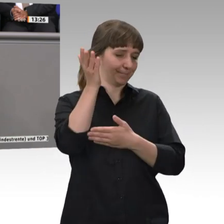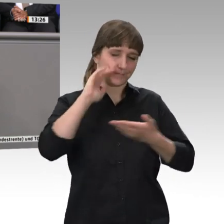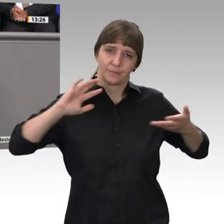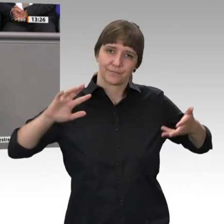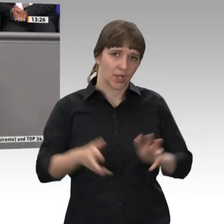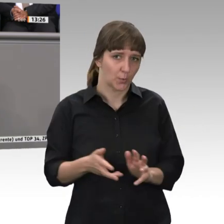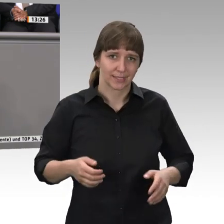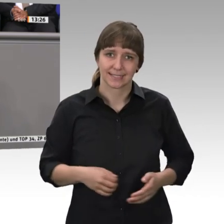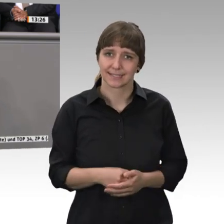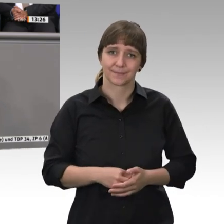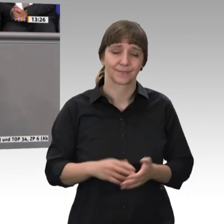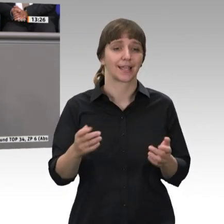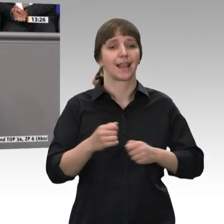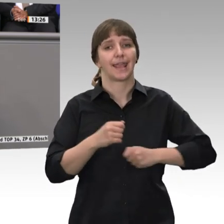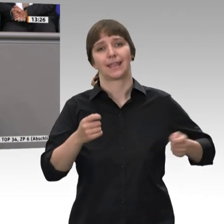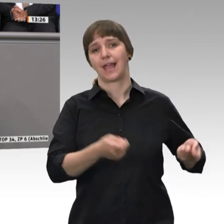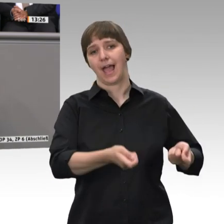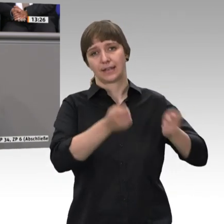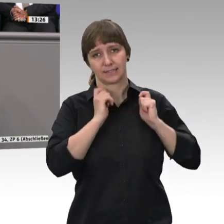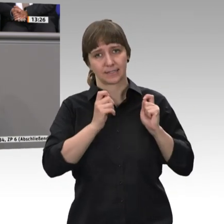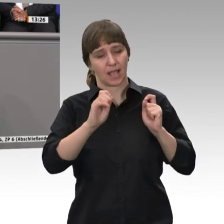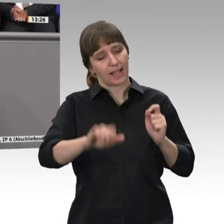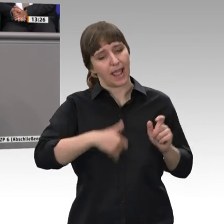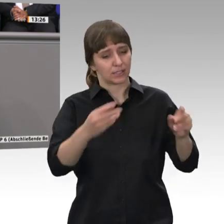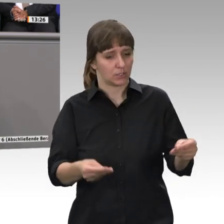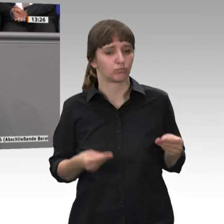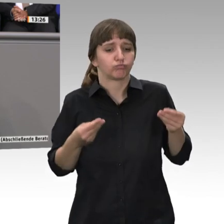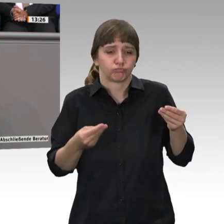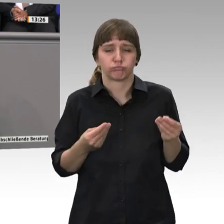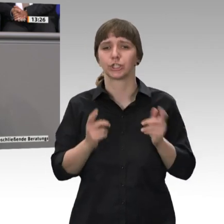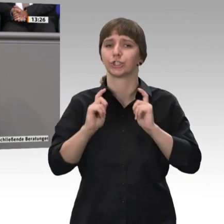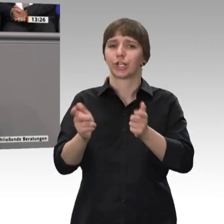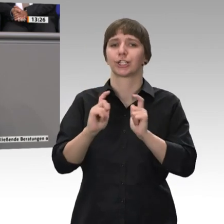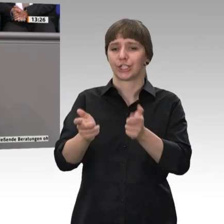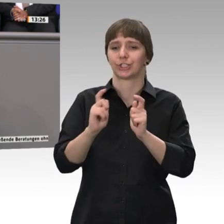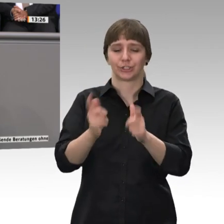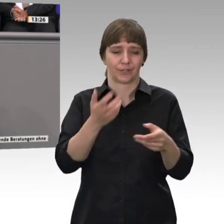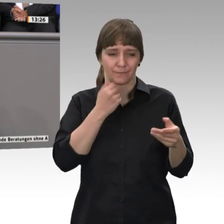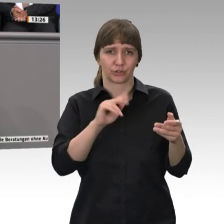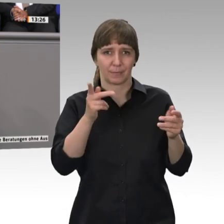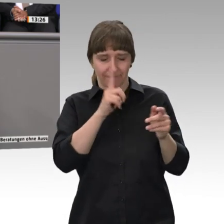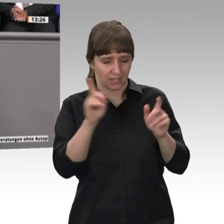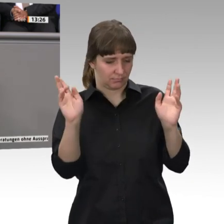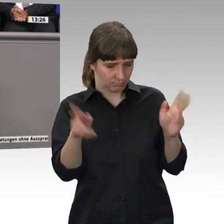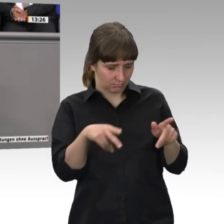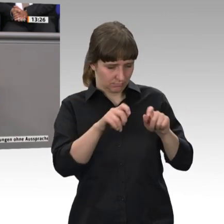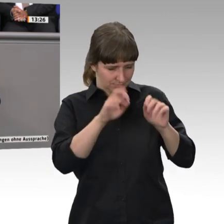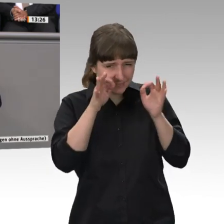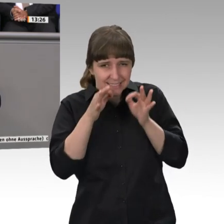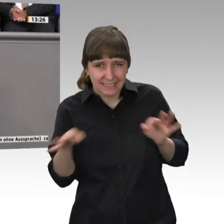Der Antrag der Linken ist auf den ersten Blick ein Geschenkpaket. Aber wenn wir das Paket aufmachen, gibt es da nur heiße Luft,